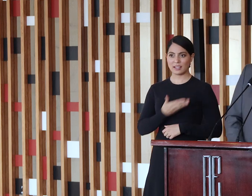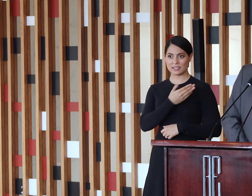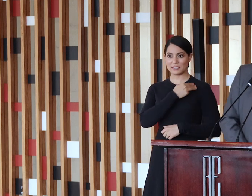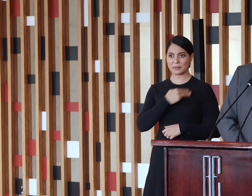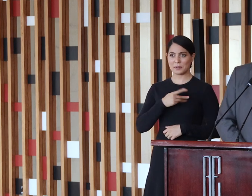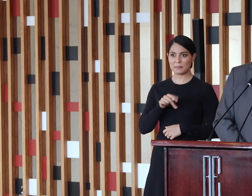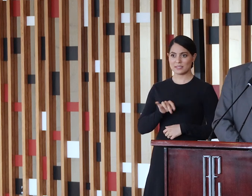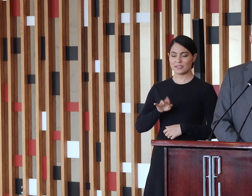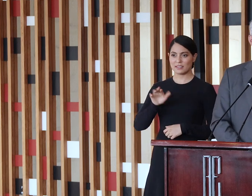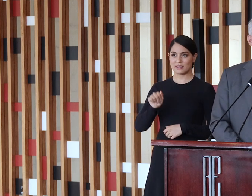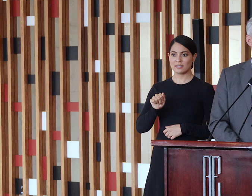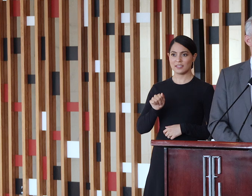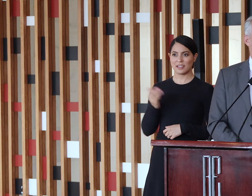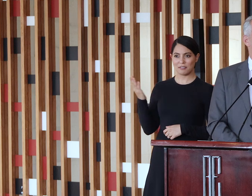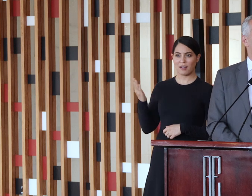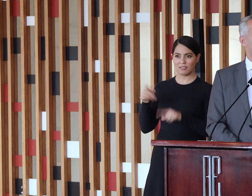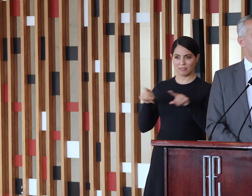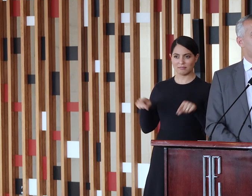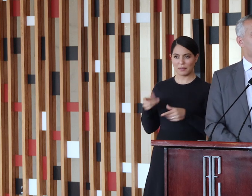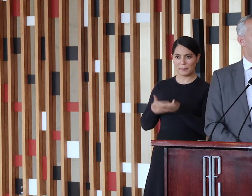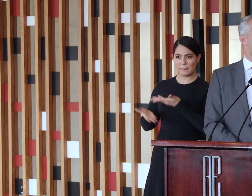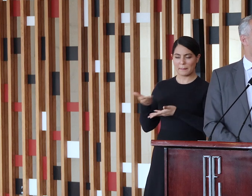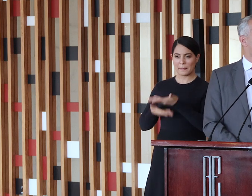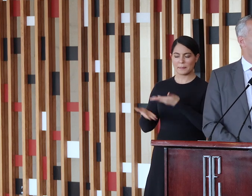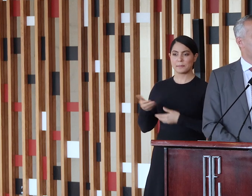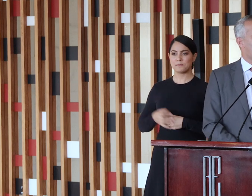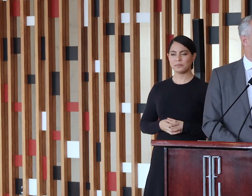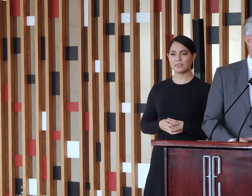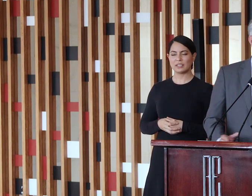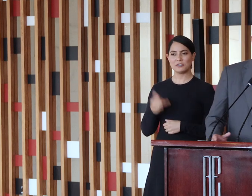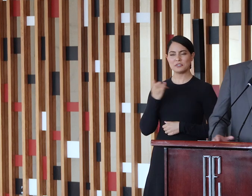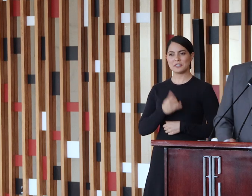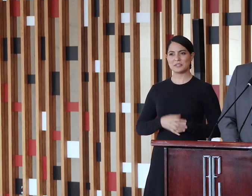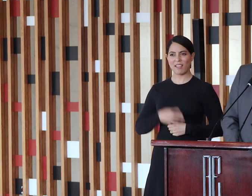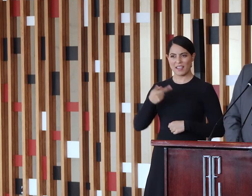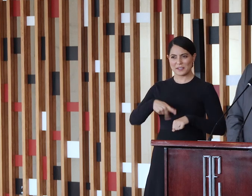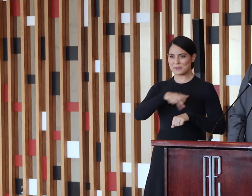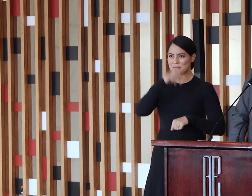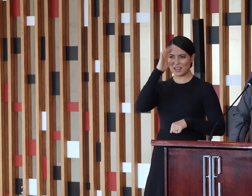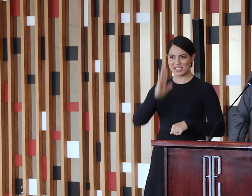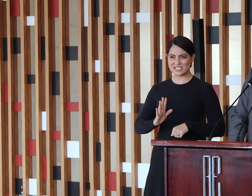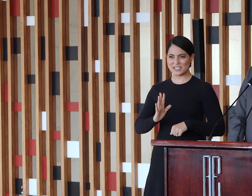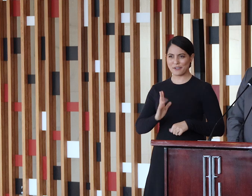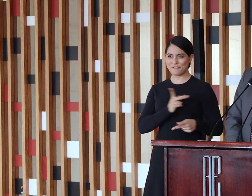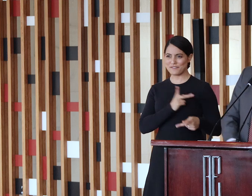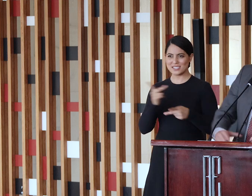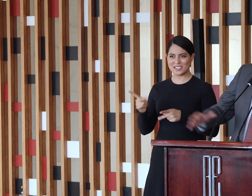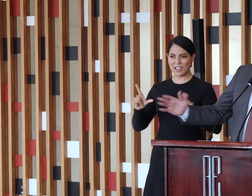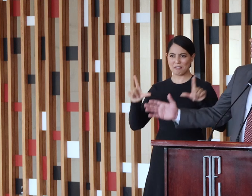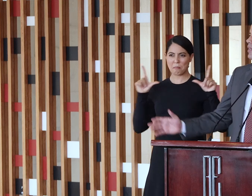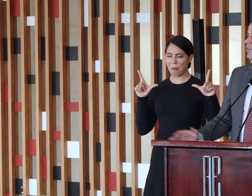na sua sala. Eu diria que o Brasil dispensa cartão de visita, o Brasil dispensa